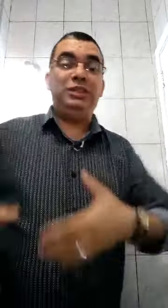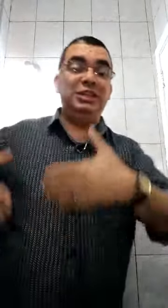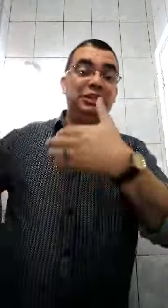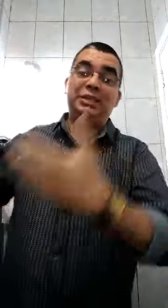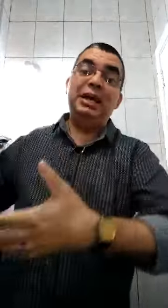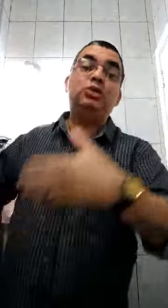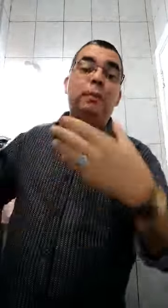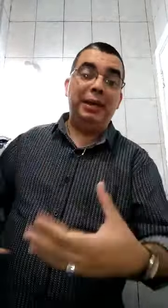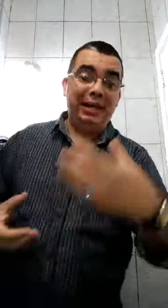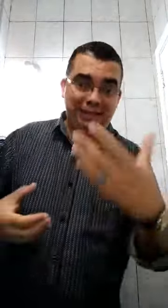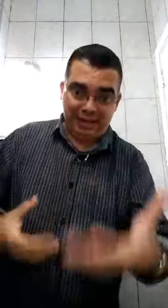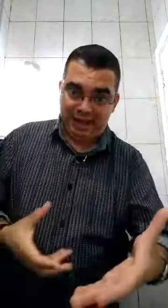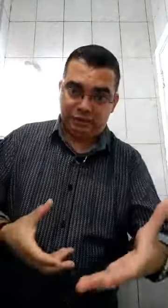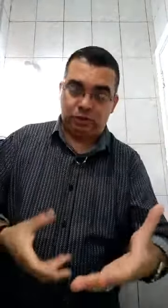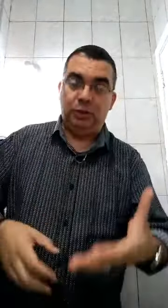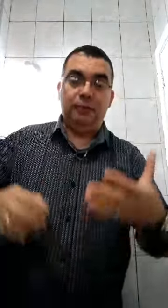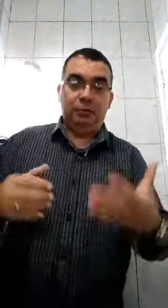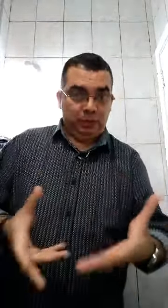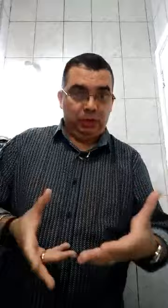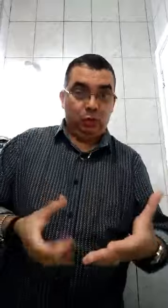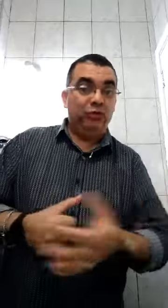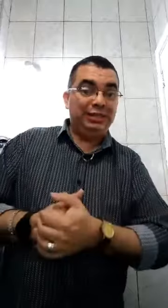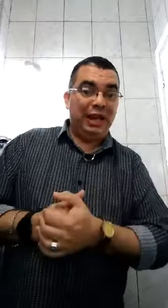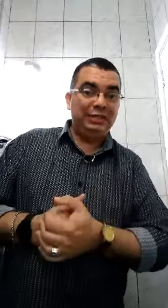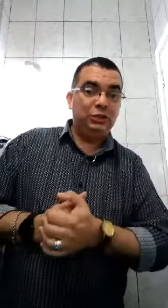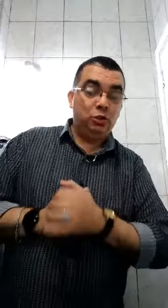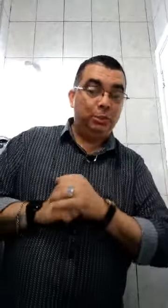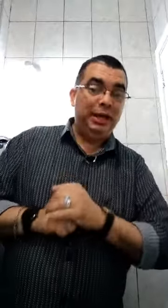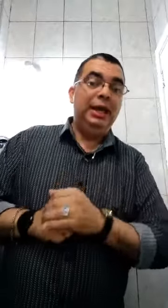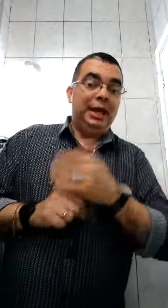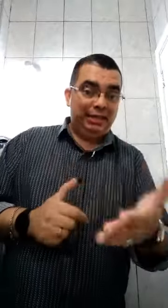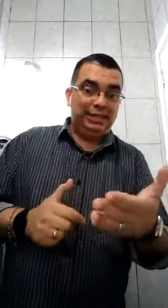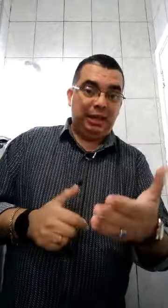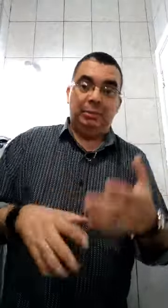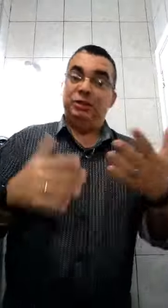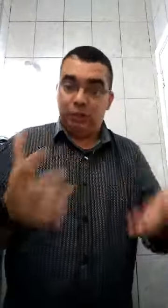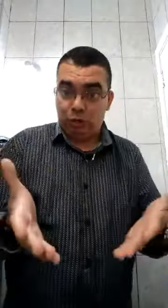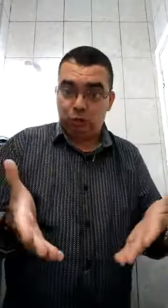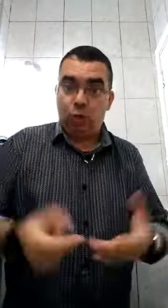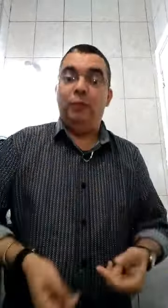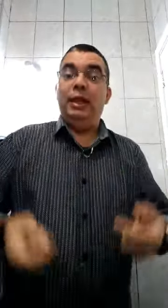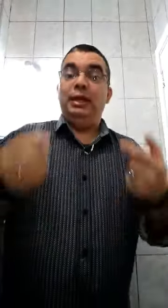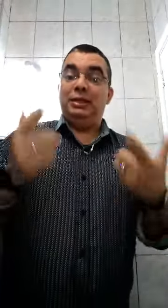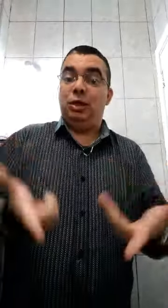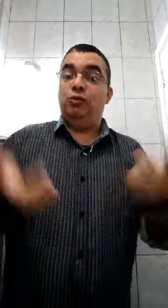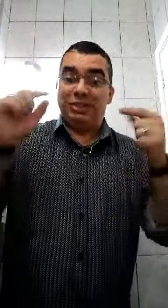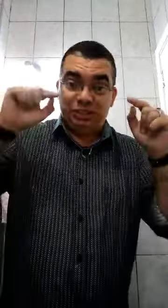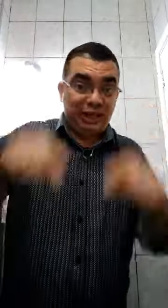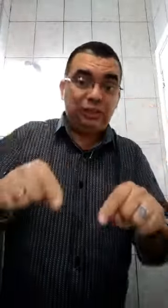ou seja, sexo pela internet. O que você acha sobre esse tema? Já gostou? Então, você já é